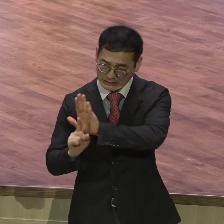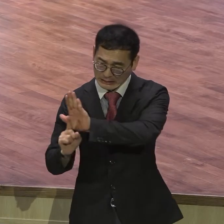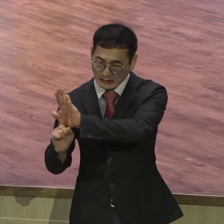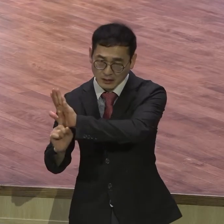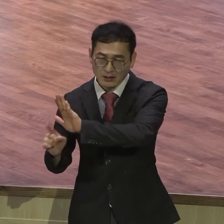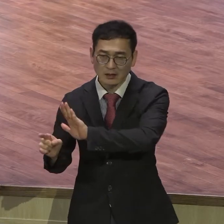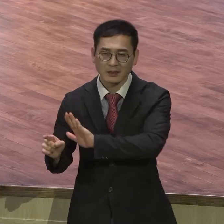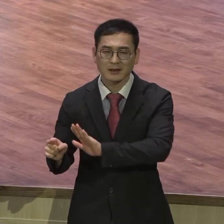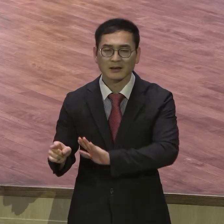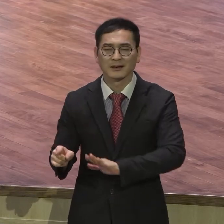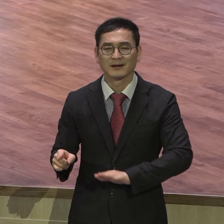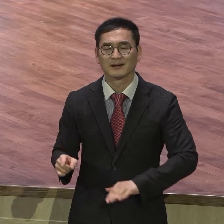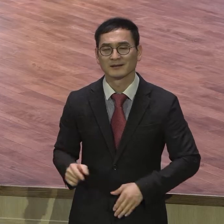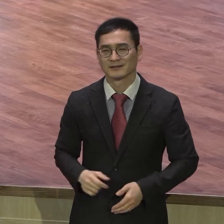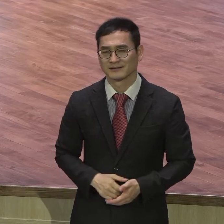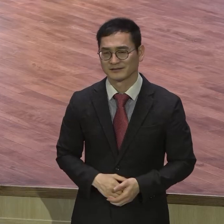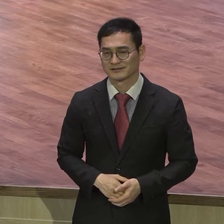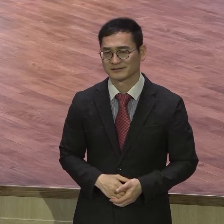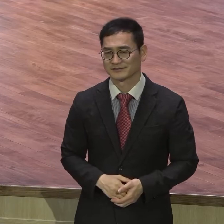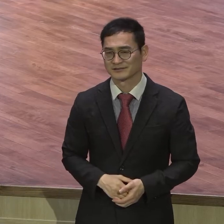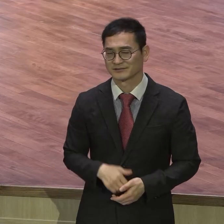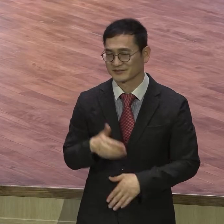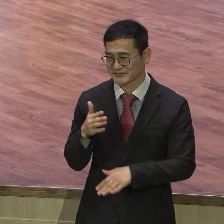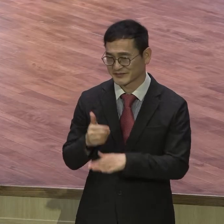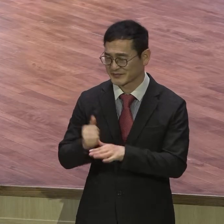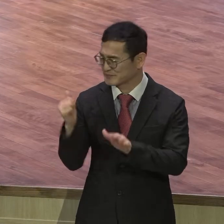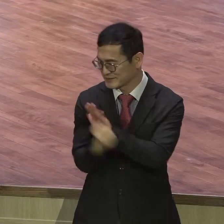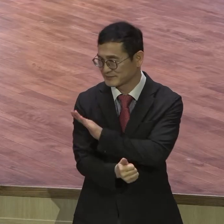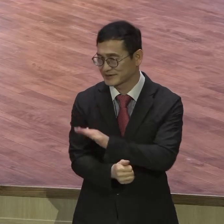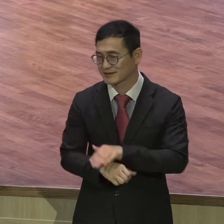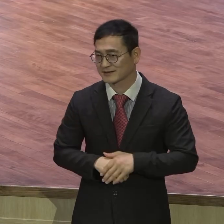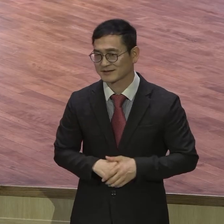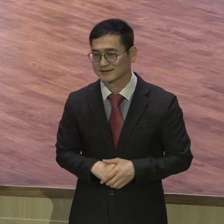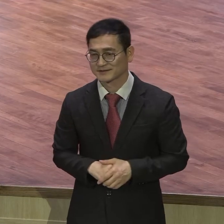다 이기던 판을 응답하기 집주인의 판을 다 뒤집어버려요.